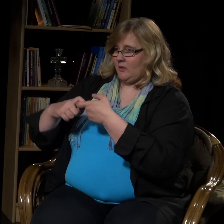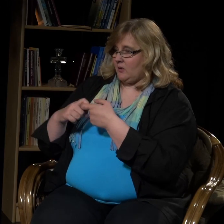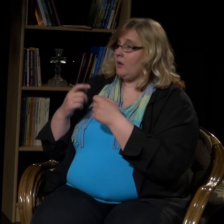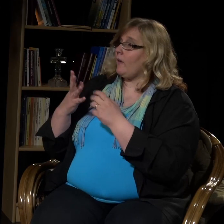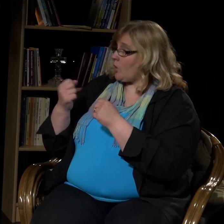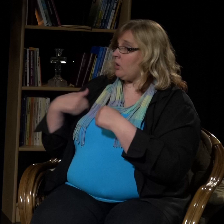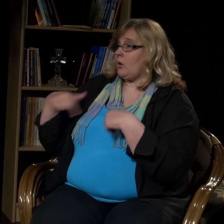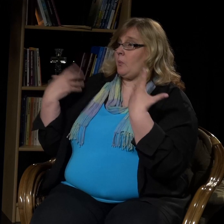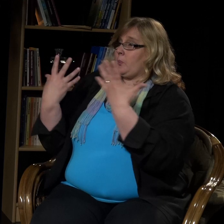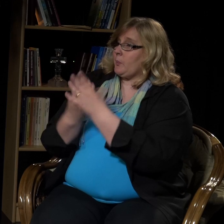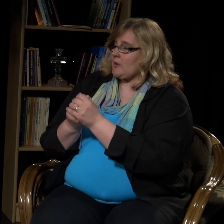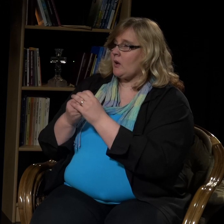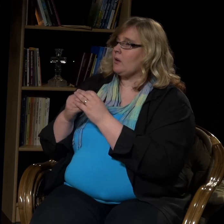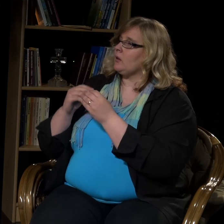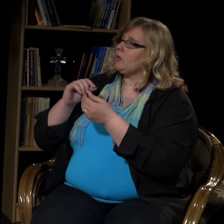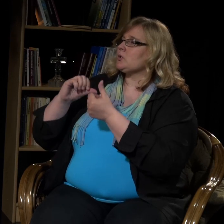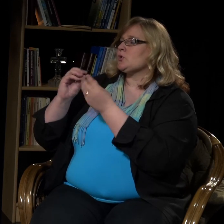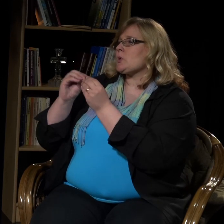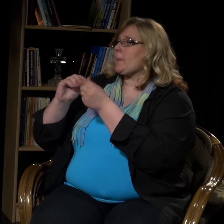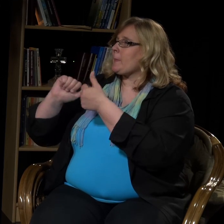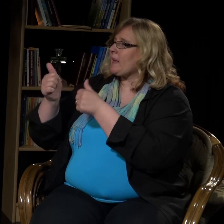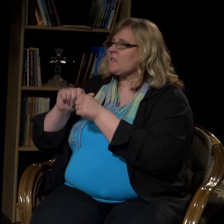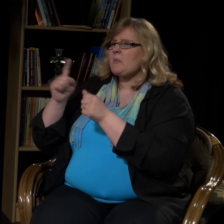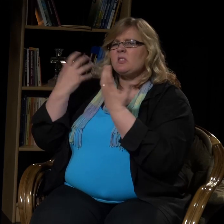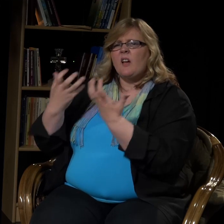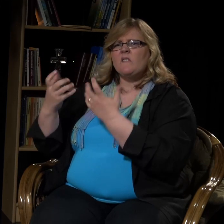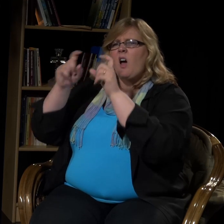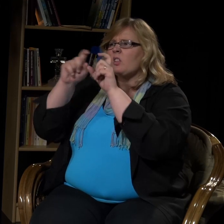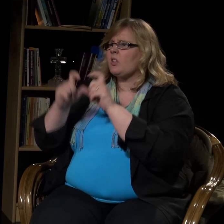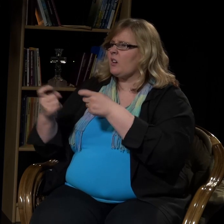Haluaisin lukea vielä toisenkin kohdan, joka tähän sopii.